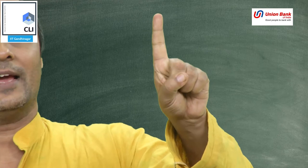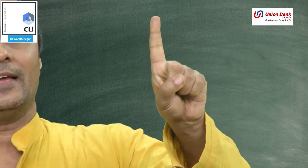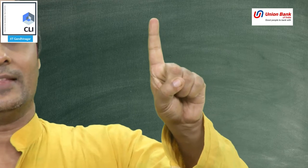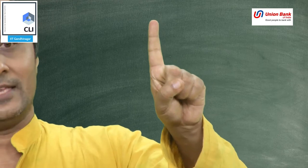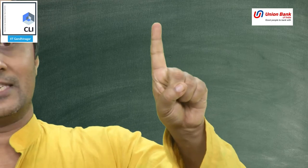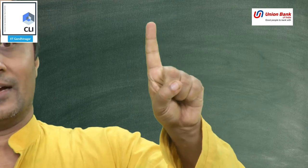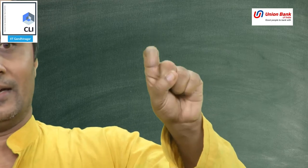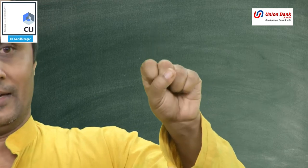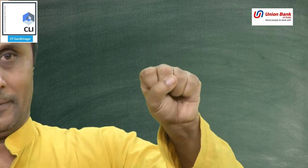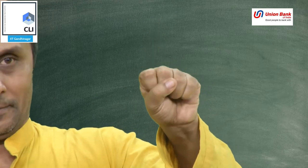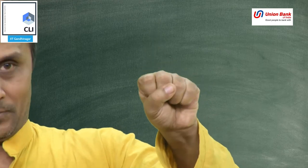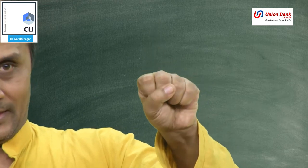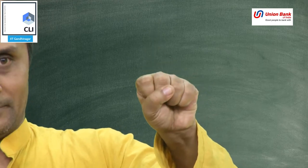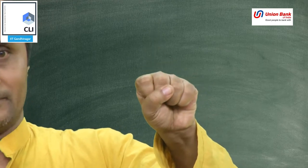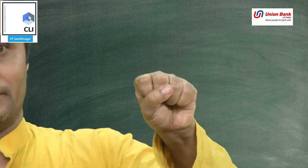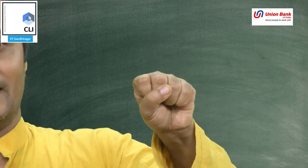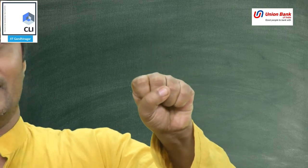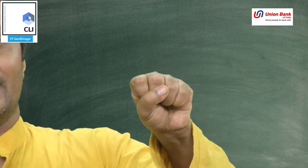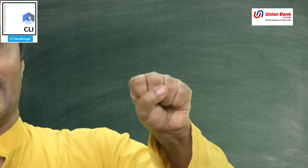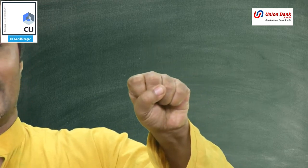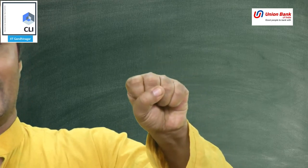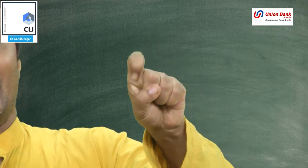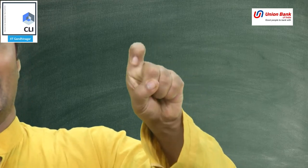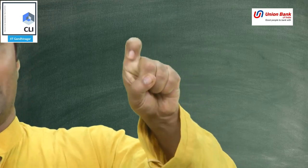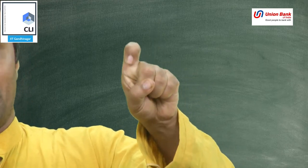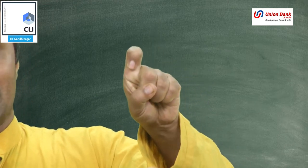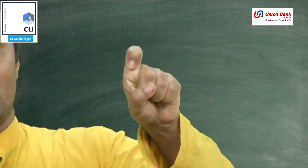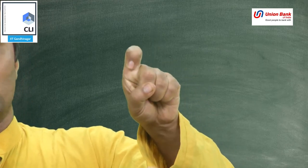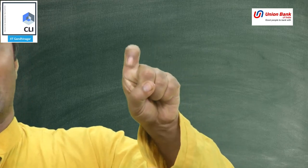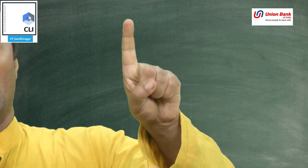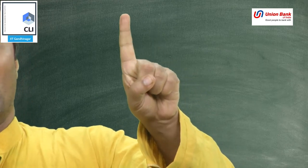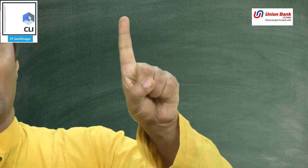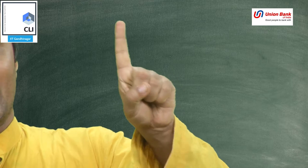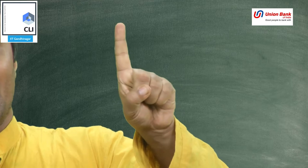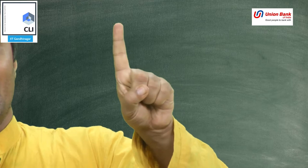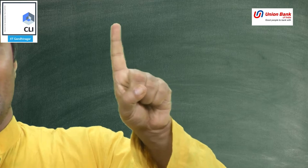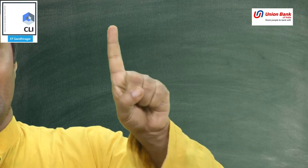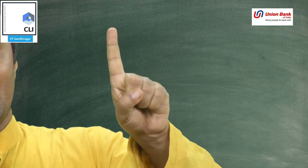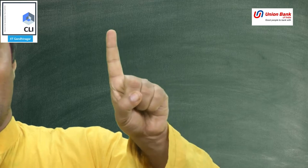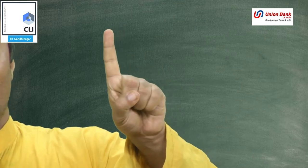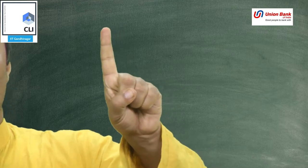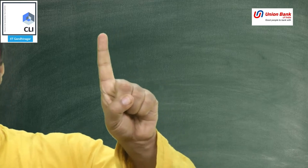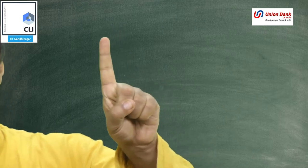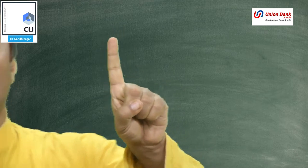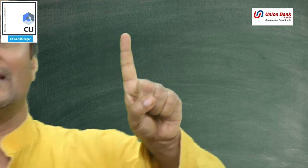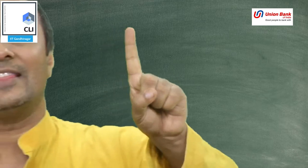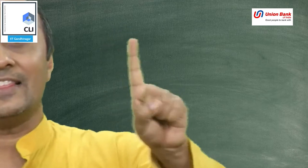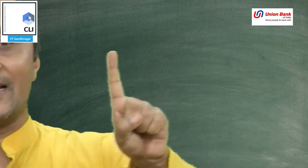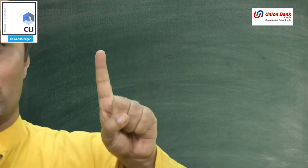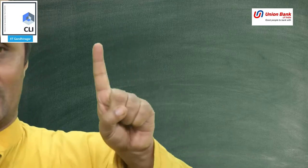तीसरा, बंद, एक तरीका, बीच का दूसरा और ये तीसरा, तो एक उंगली तीन तरीकों से रख